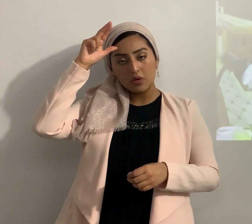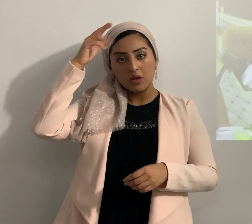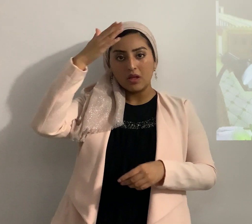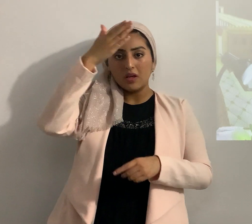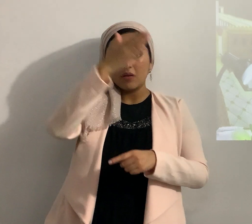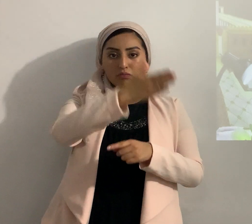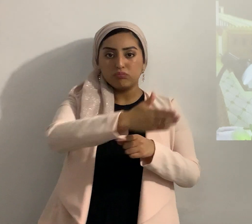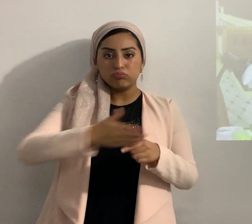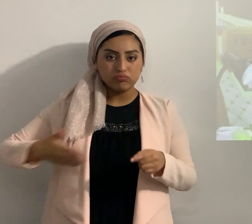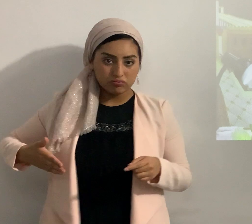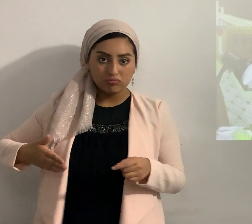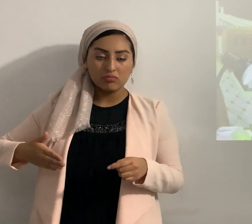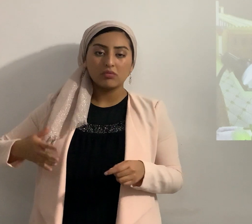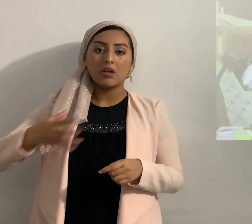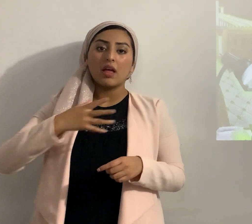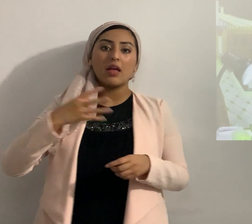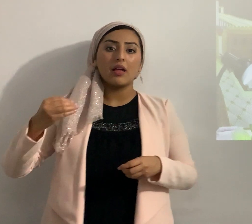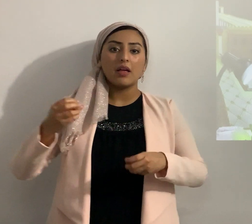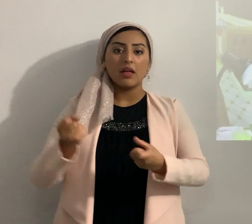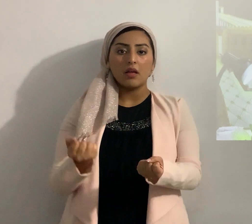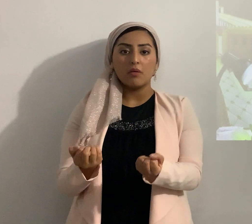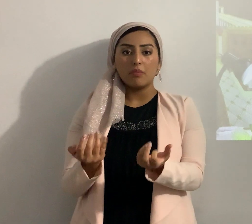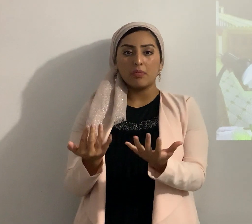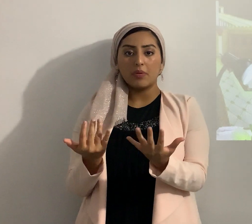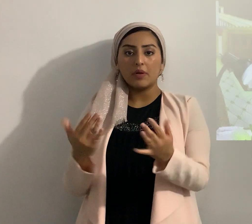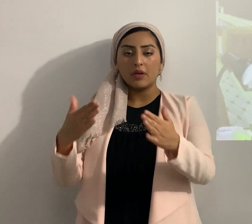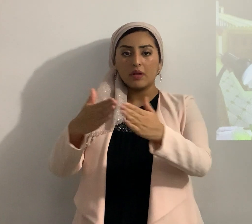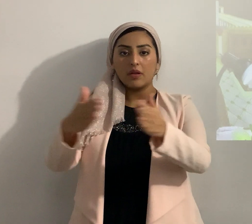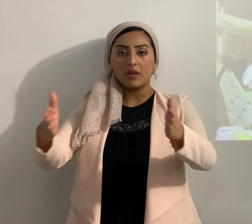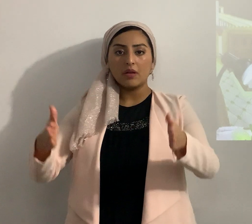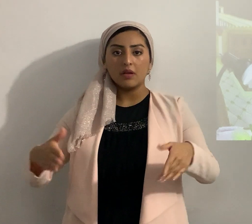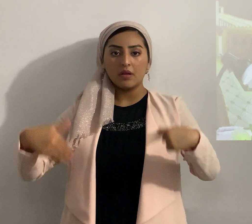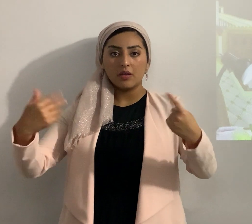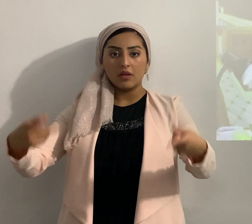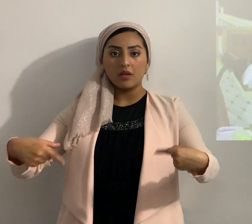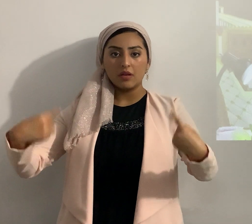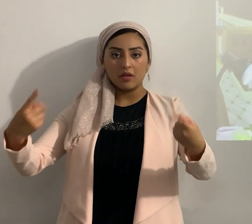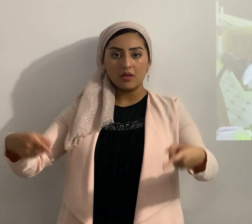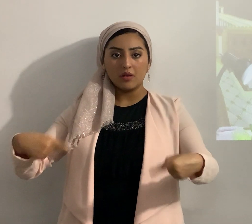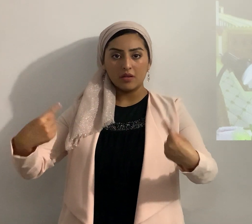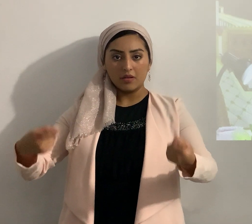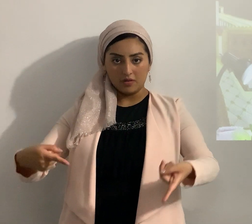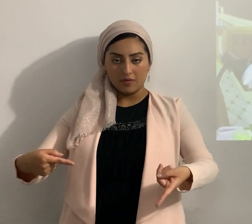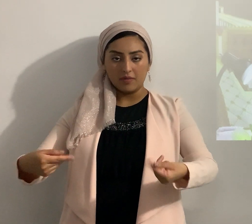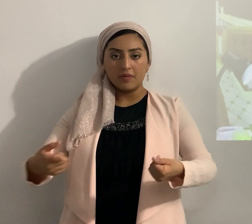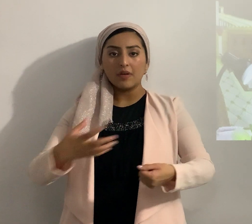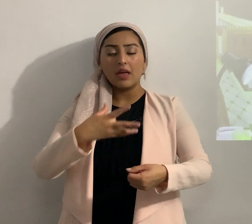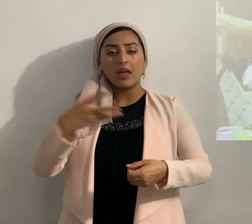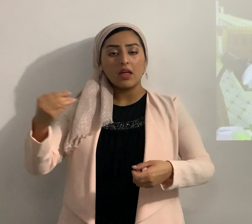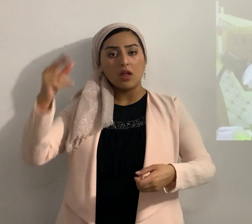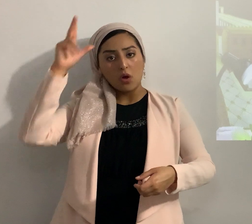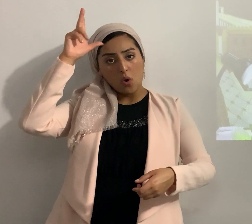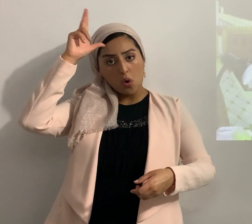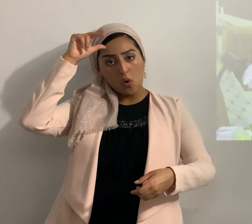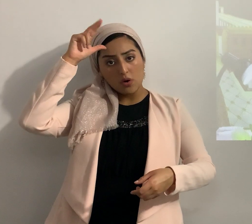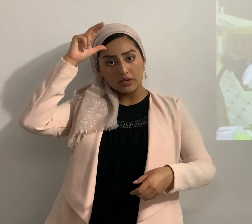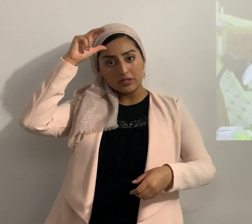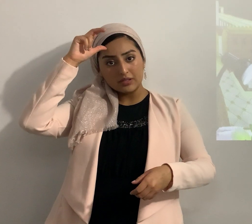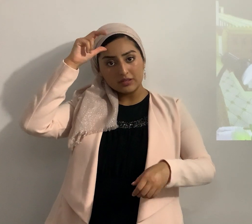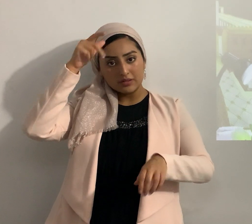los carros no quemar los caballos sino desjarretar a los caballos y vamos a ver